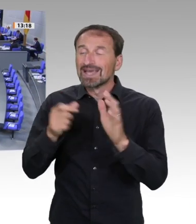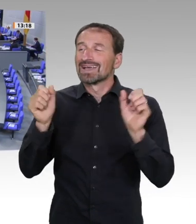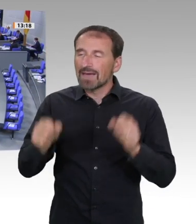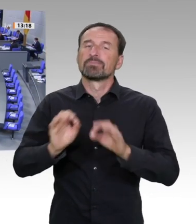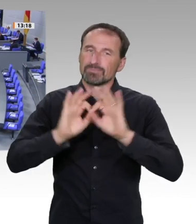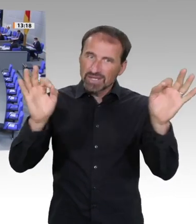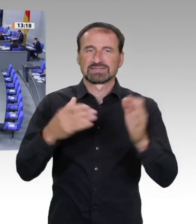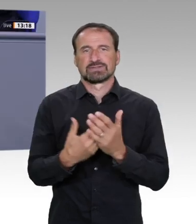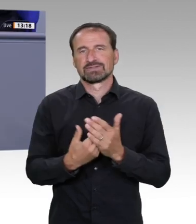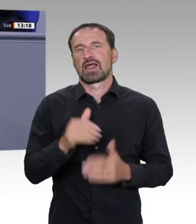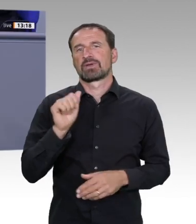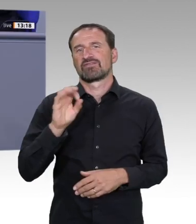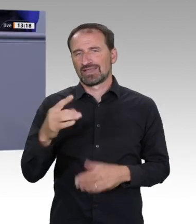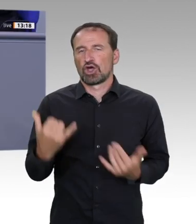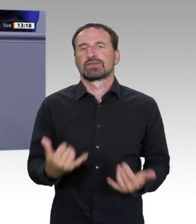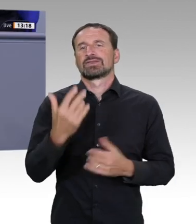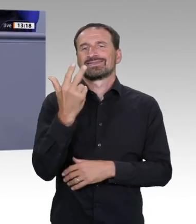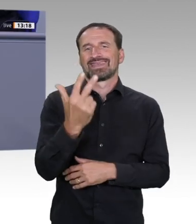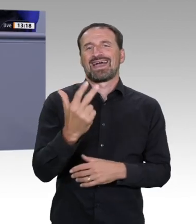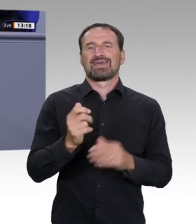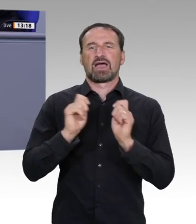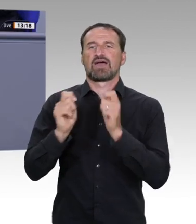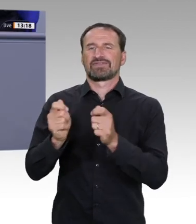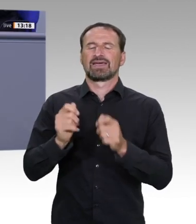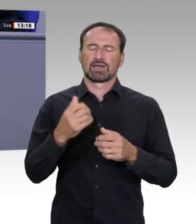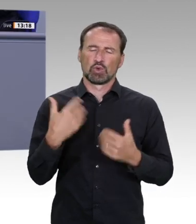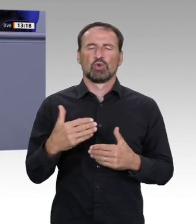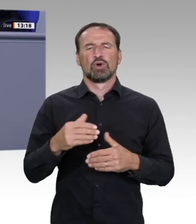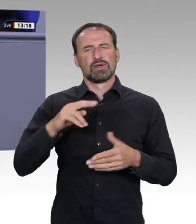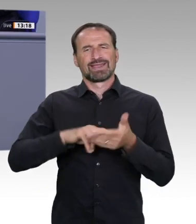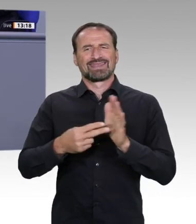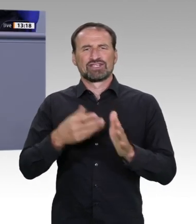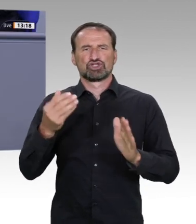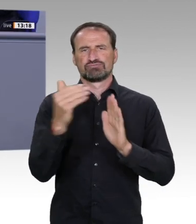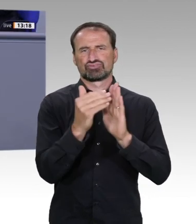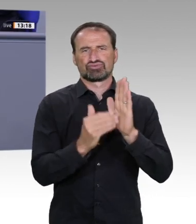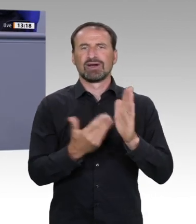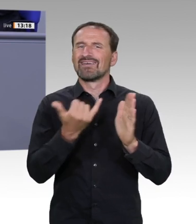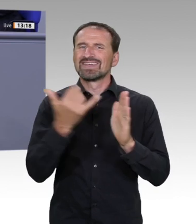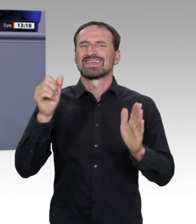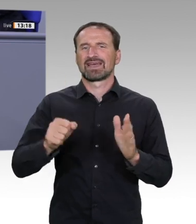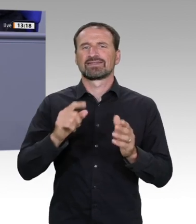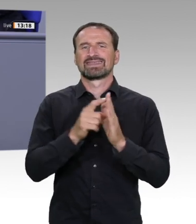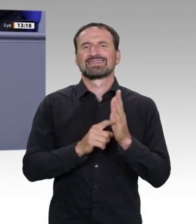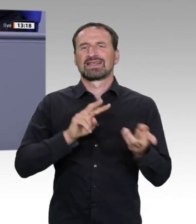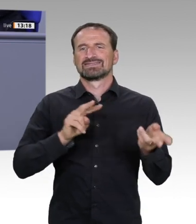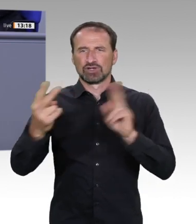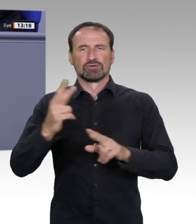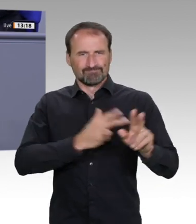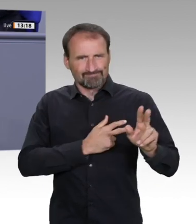Das ist die Frage, die verbunden ist mit der Frage der Nachhaltigkeit. Ein Land mit einer modernen Gesellschaft,